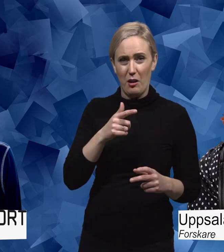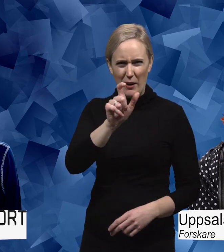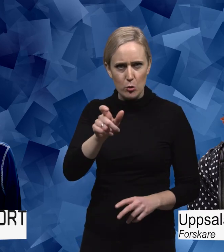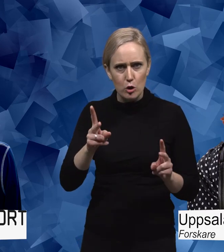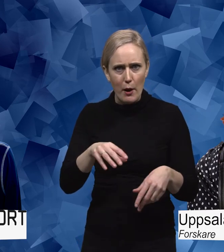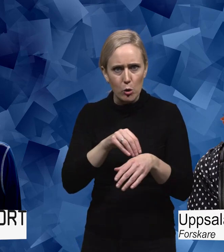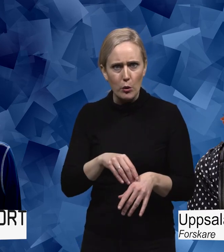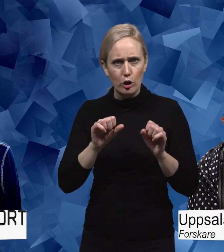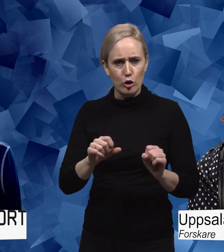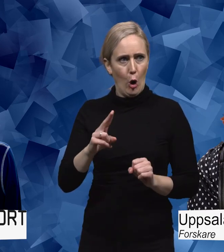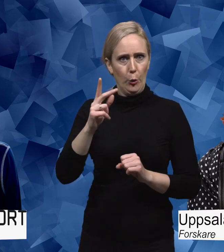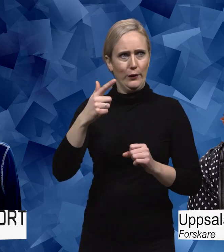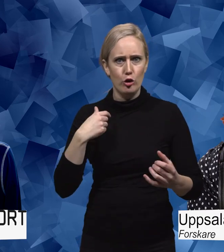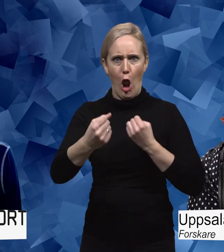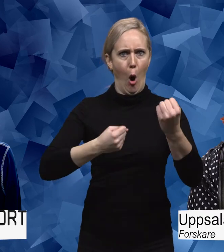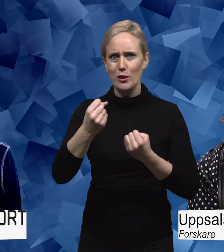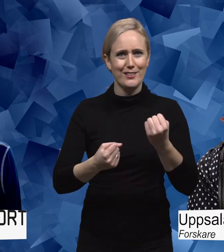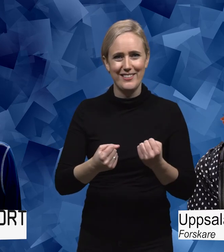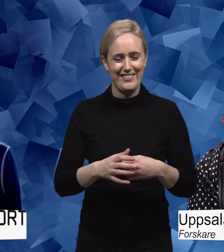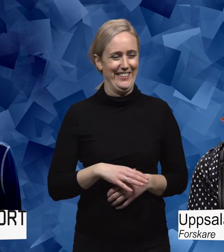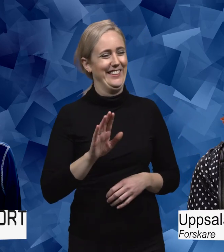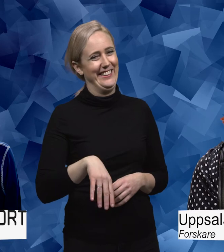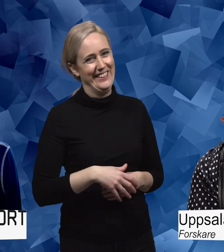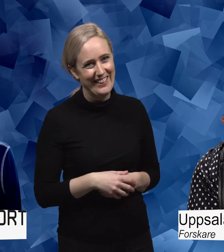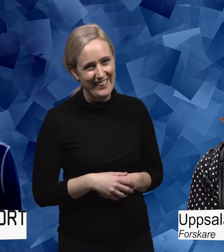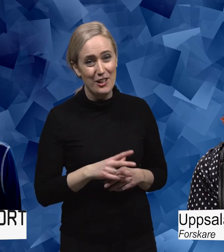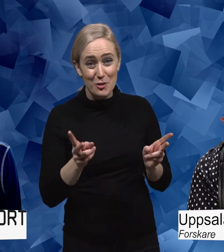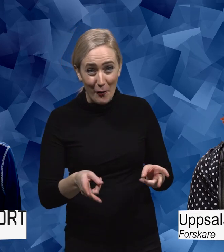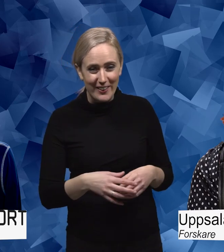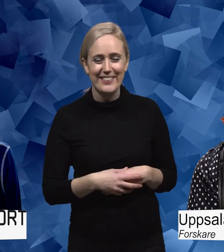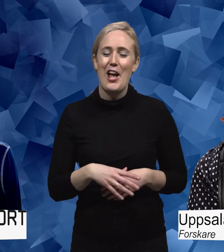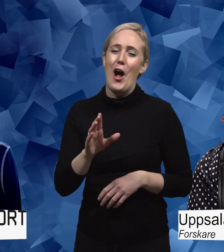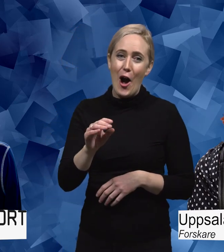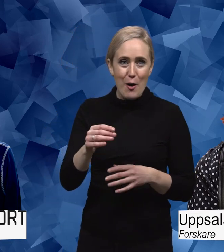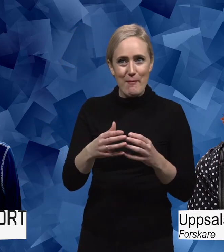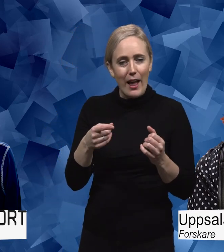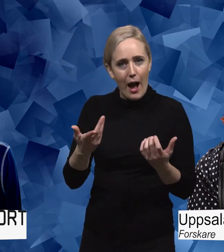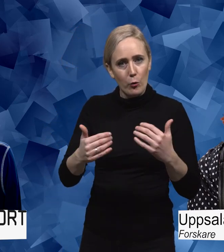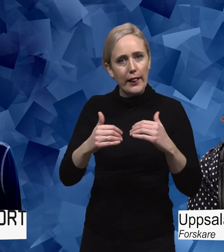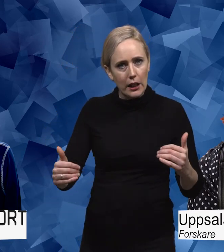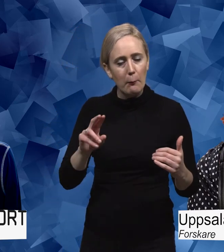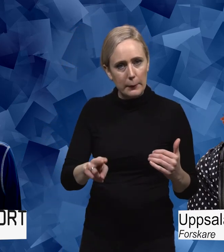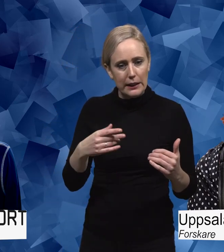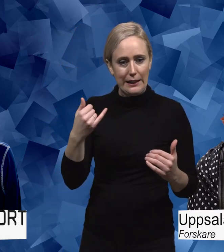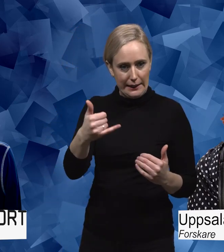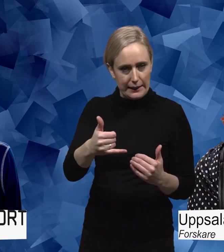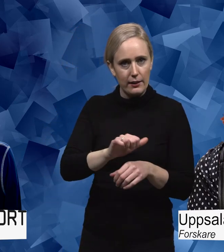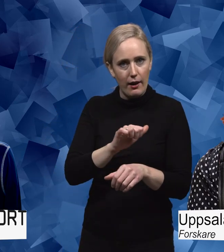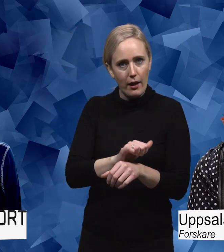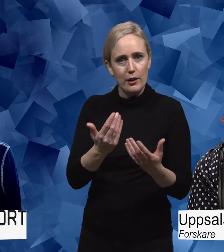Ska de ut och slåss liksom. Men det är det som är skillnaden. När man är där i träningslokalen. Så är man